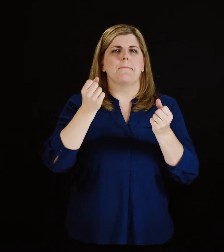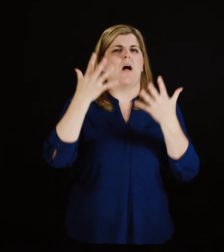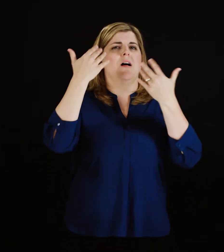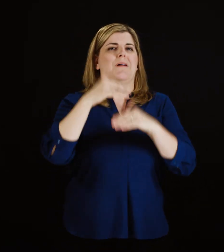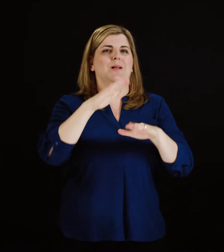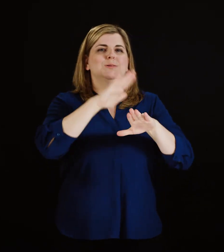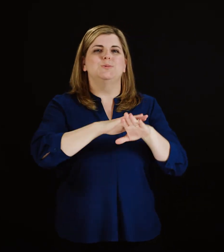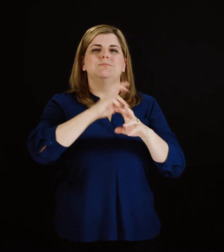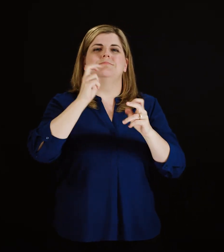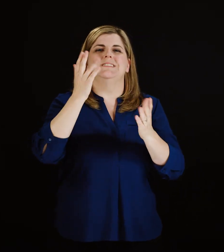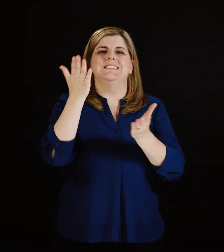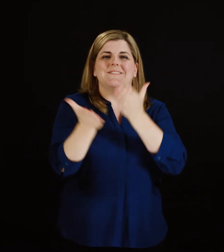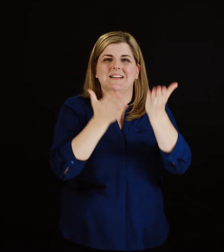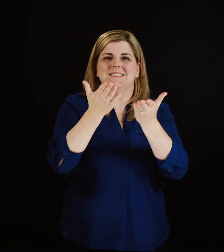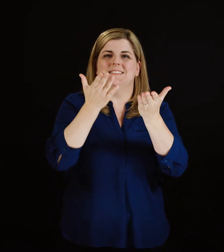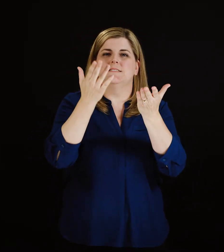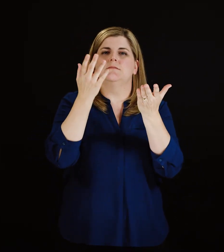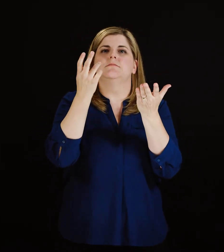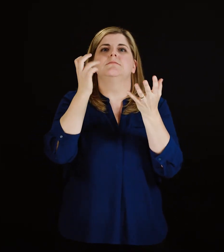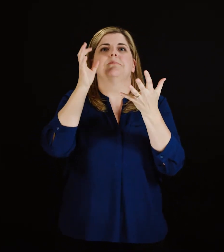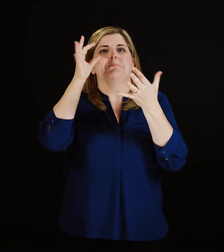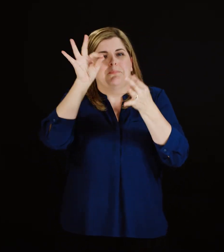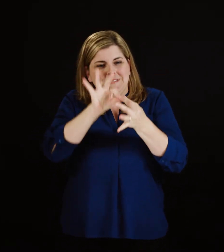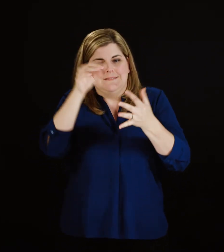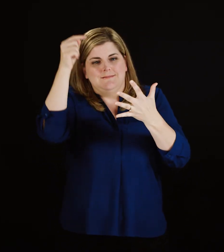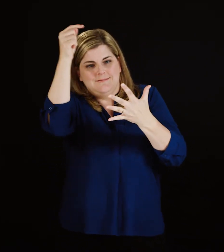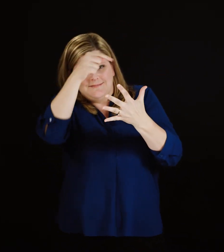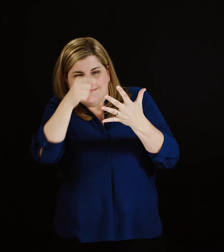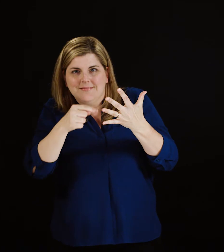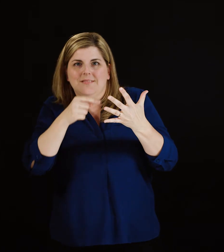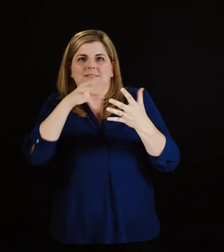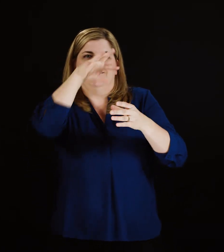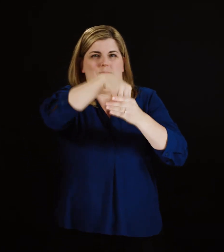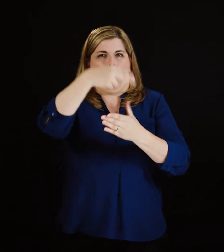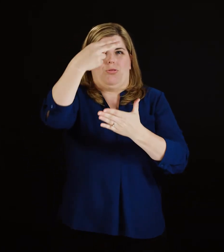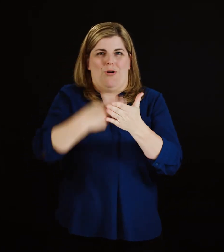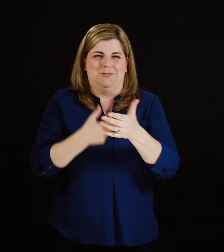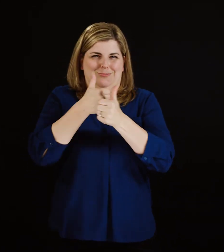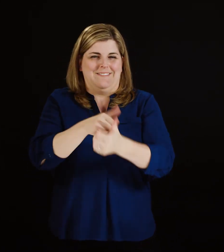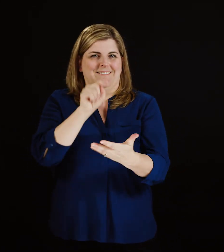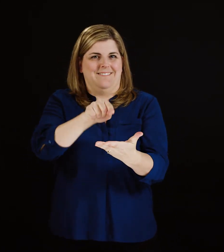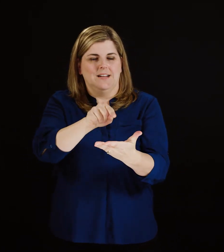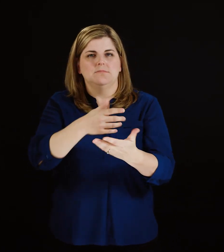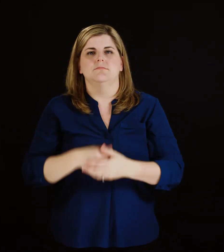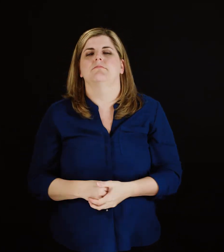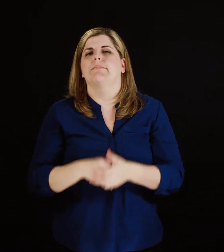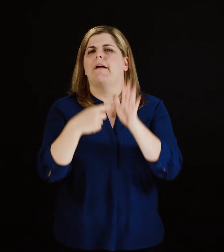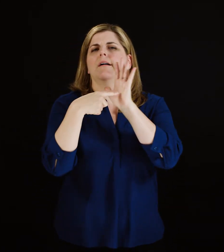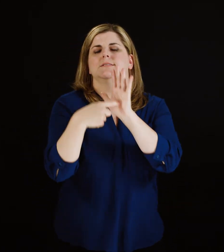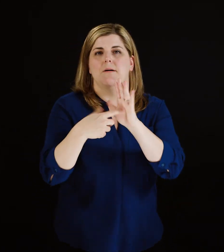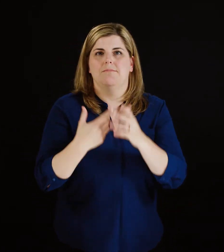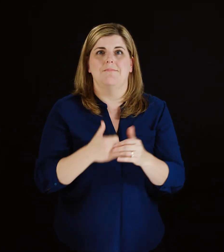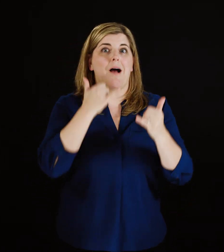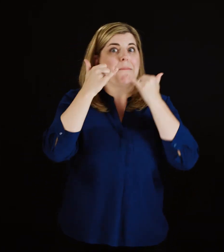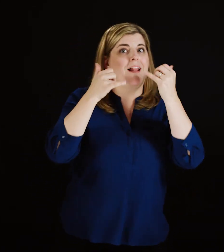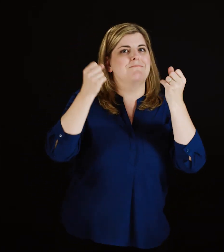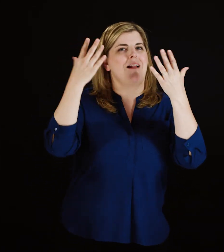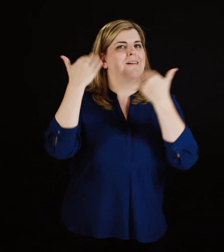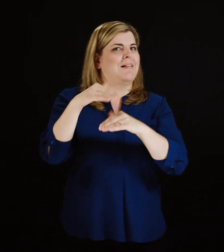d'utilisation pour les services illimités prévus à son contrat. Par exemple, appels illimités